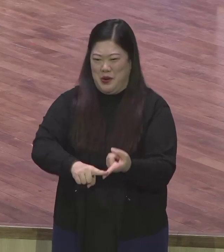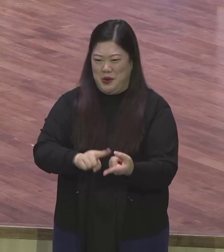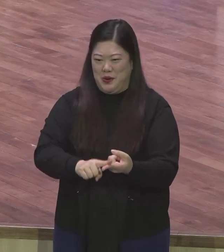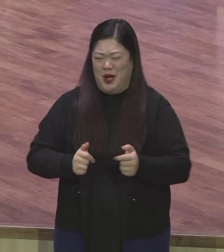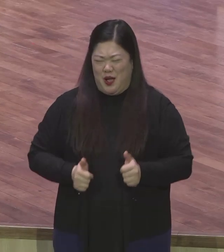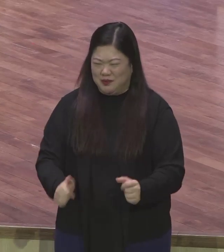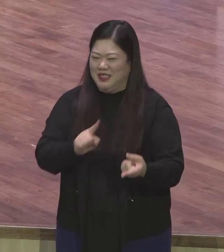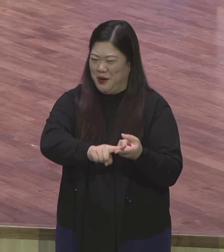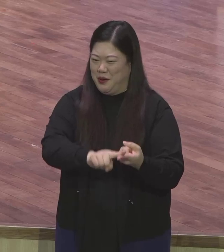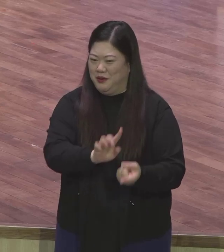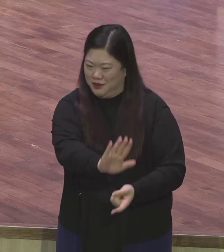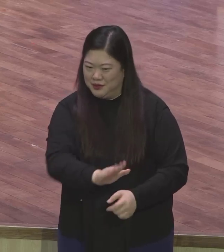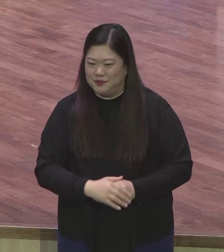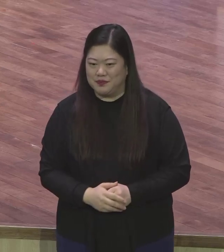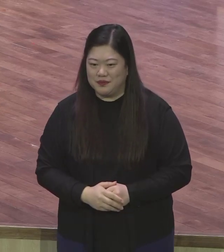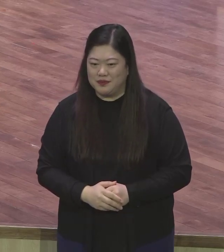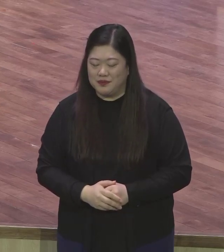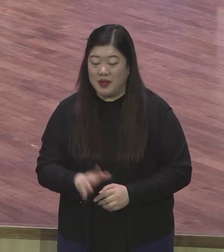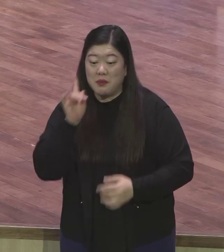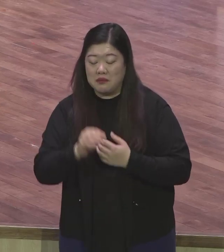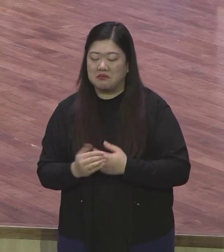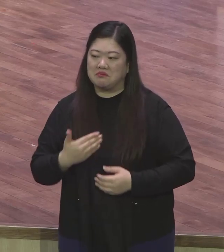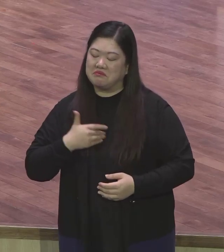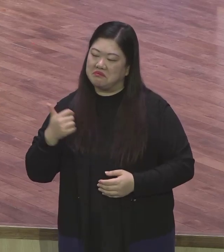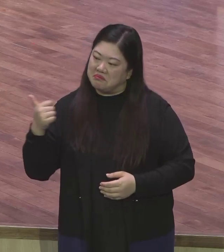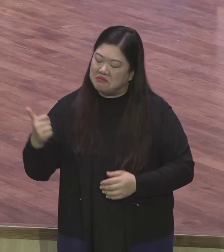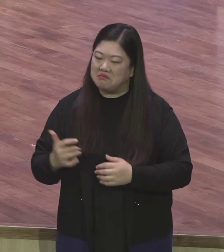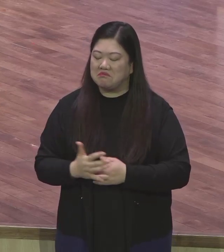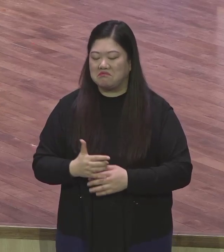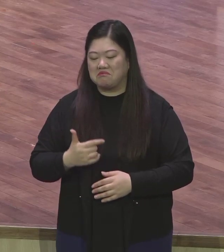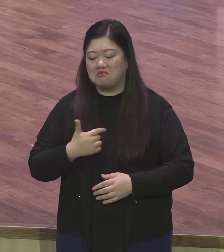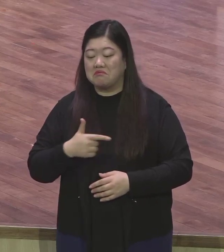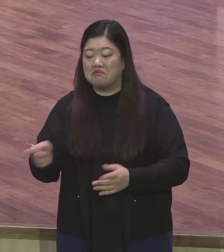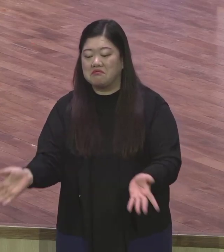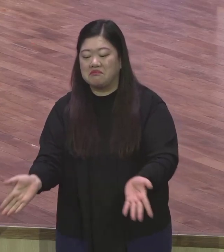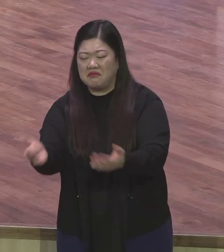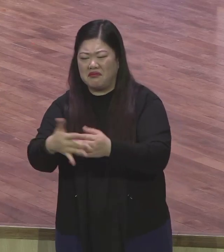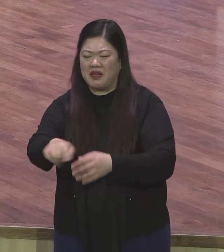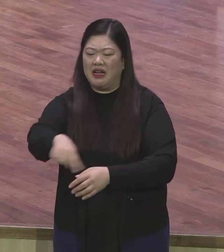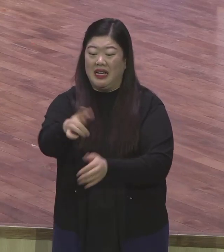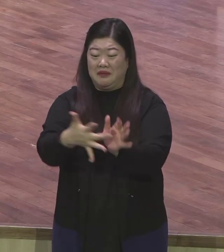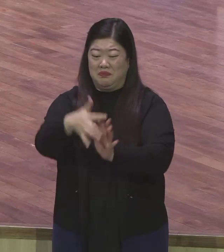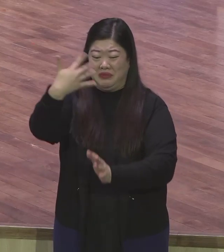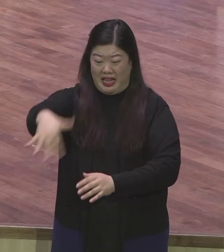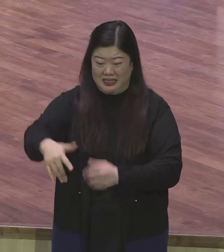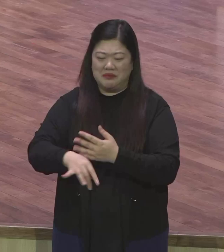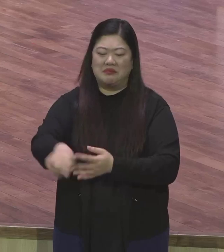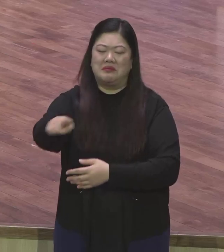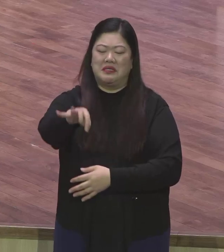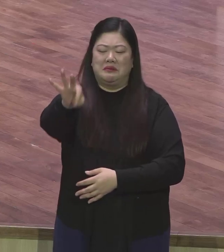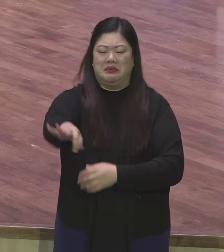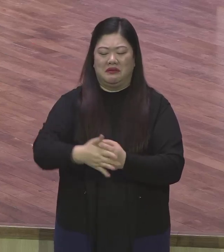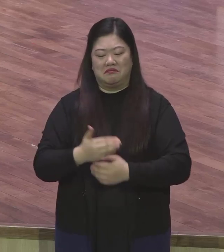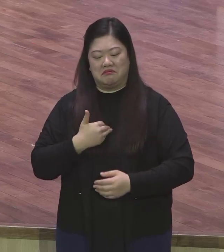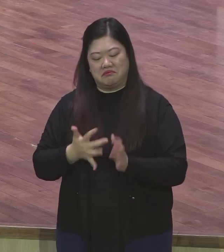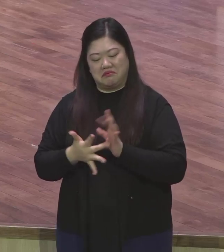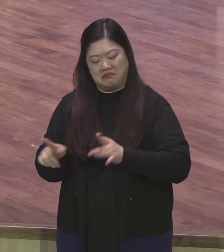살살 요령 피우고 용동댄 치고 그래 놓고 교회 간다고 삭삭 빠지고 그러니까 욕을 얻어 묻는 거요